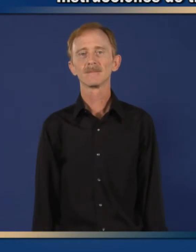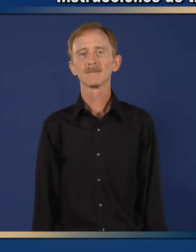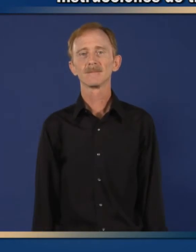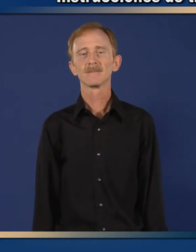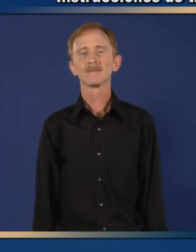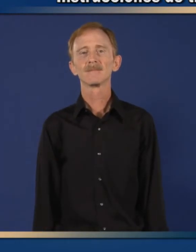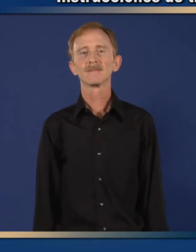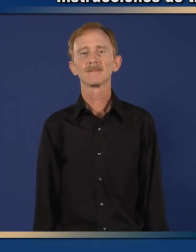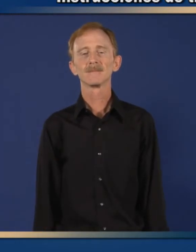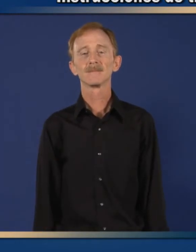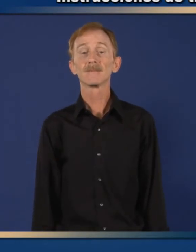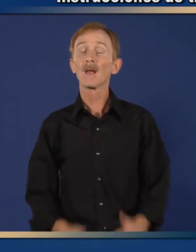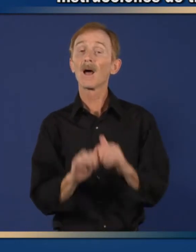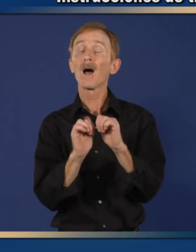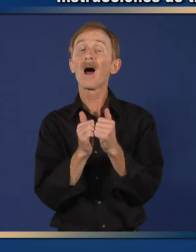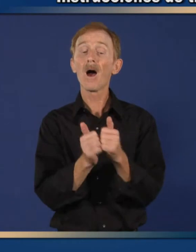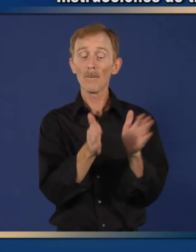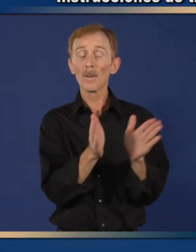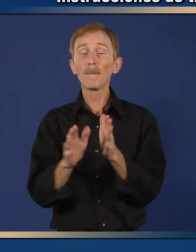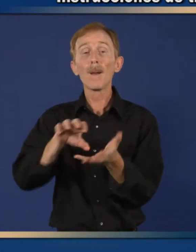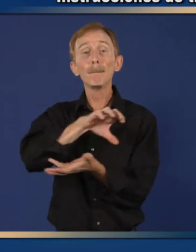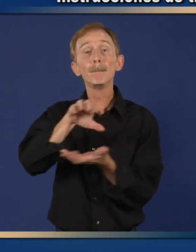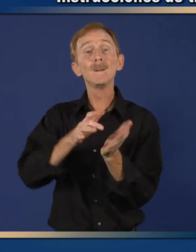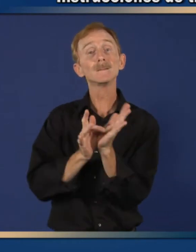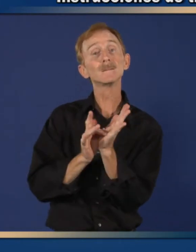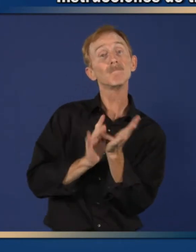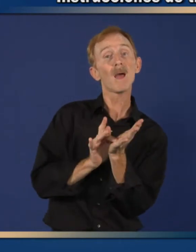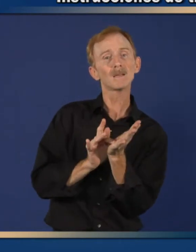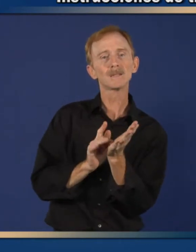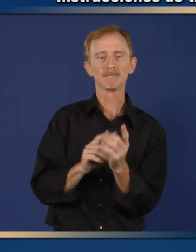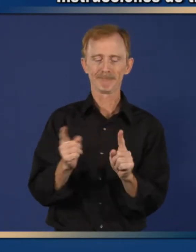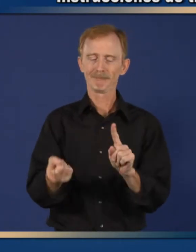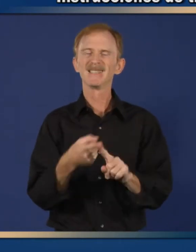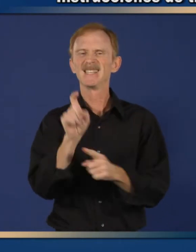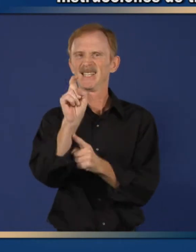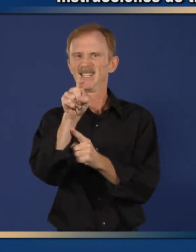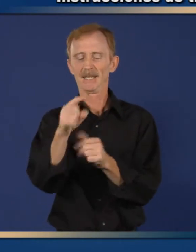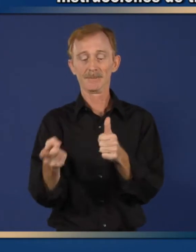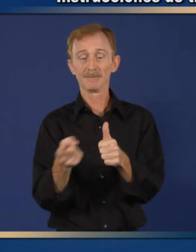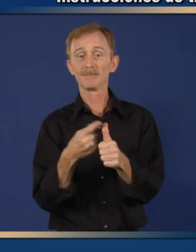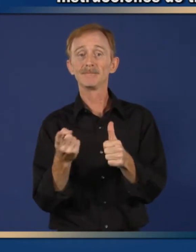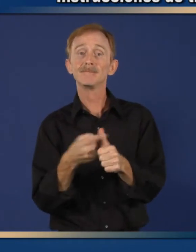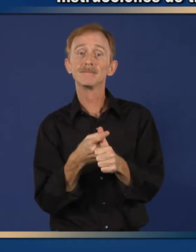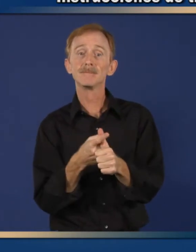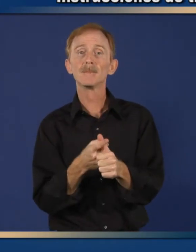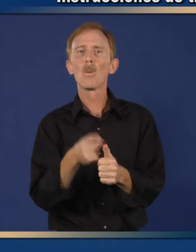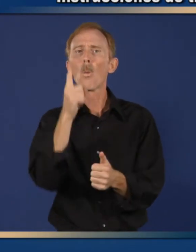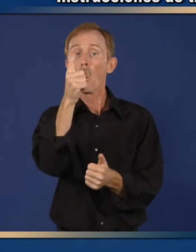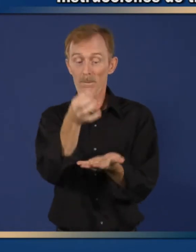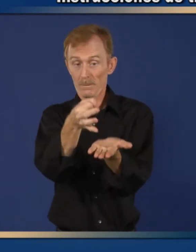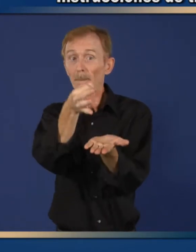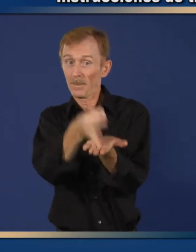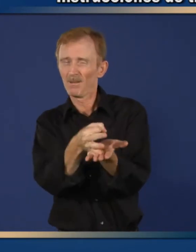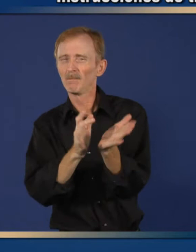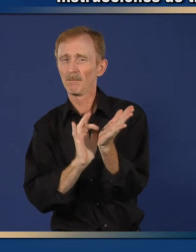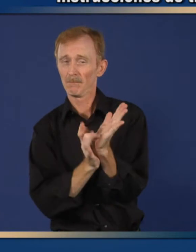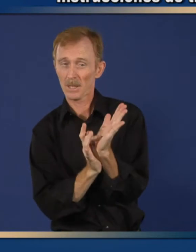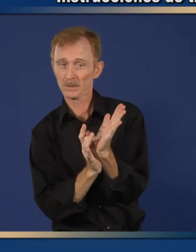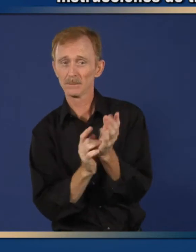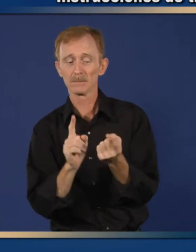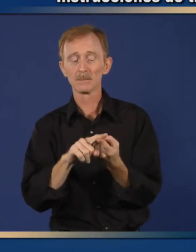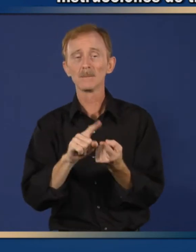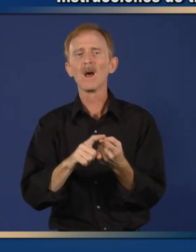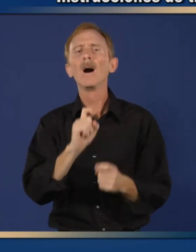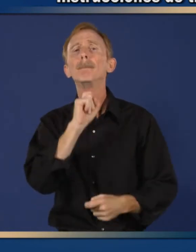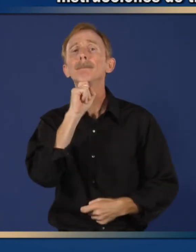Usted necesitará una tableta de 500 miligramos de ciprofloxacina, una cucharadita de metal, cuchara